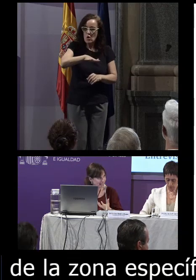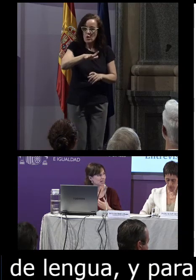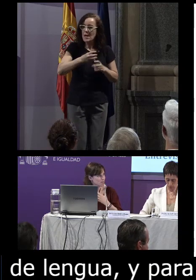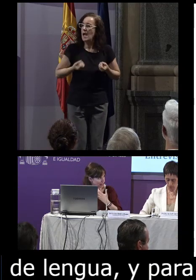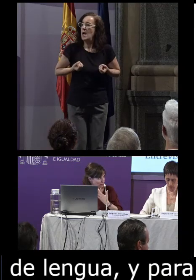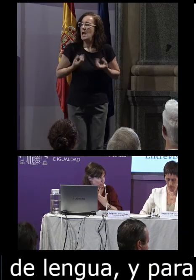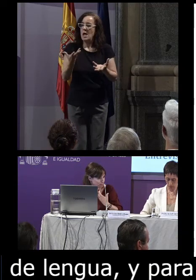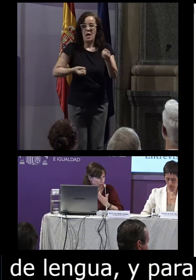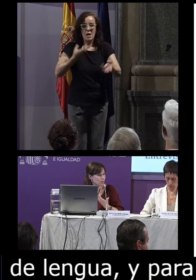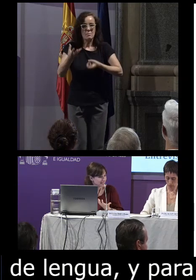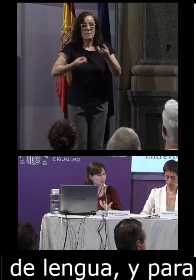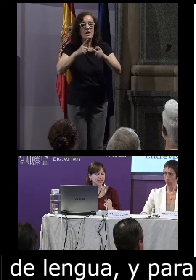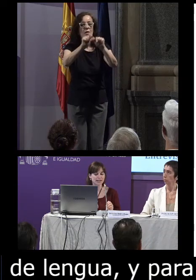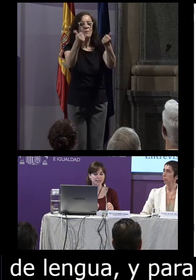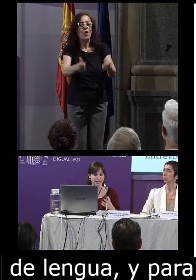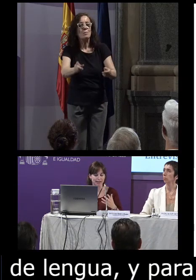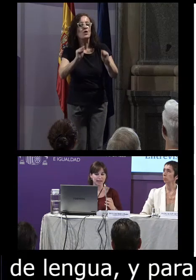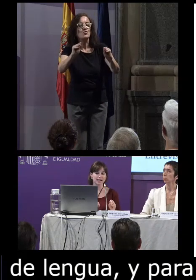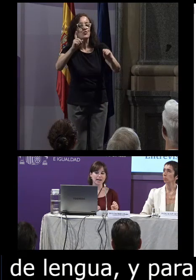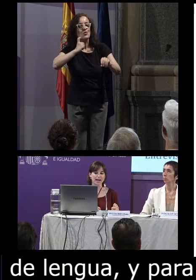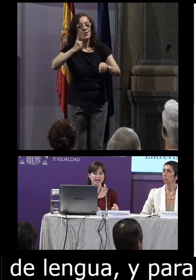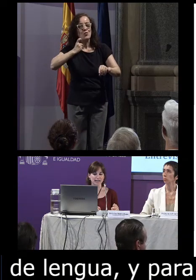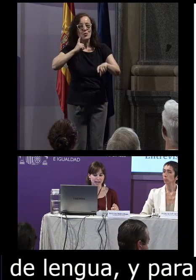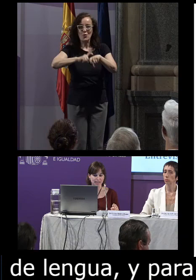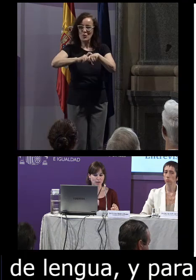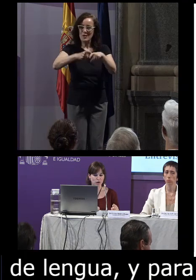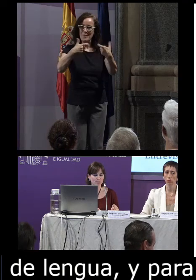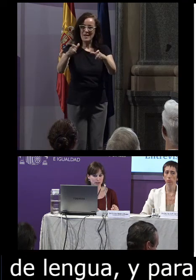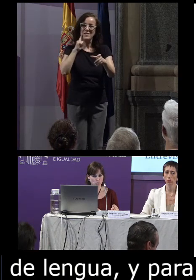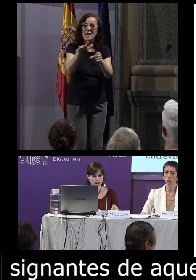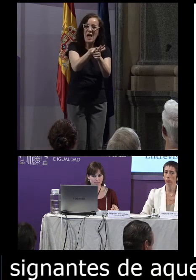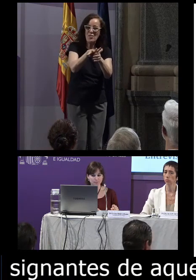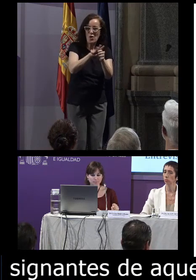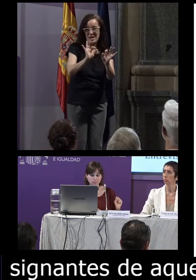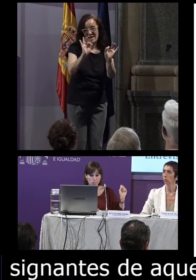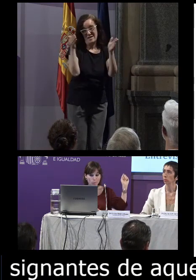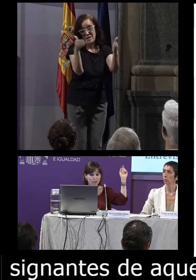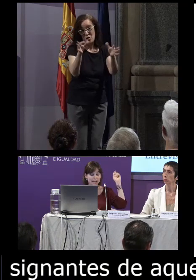expresen las formas típicas que tienen en esa zona en particular